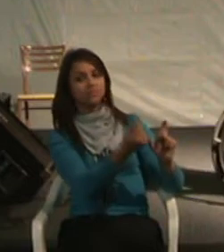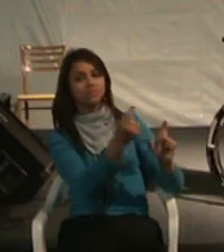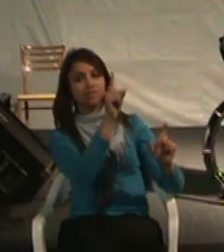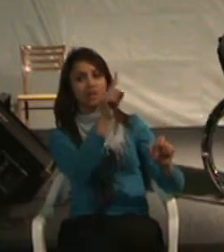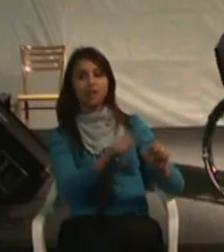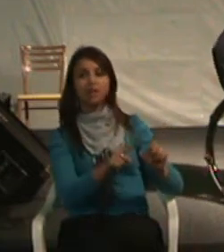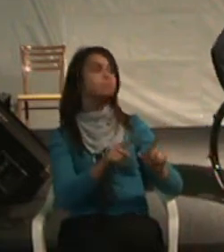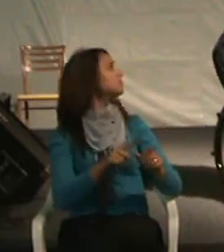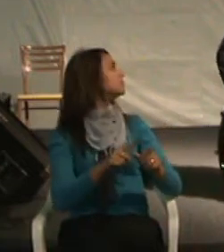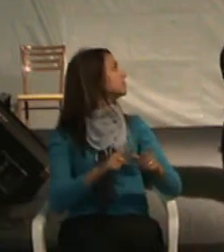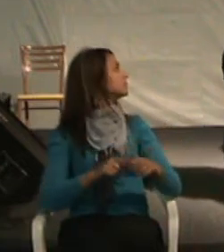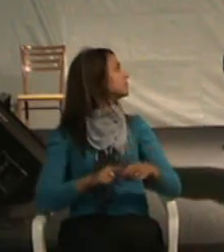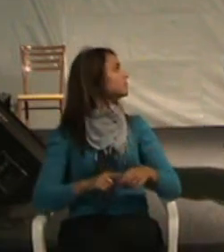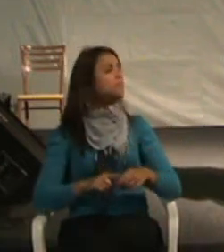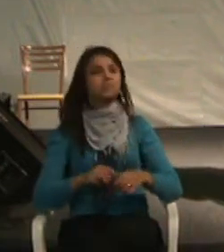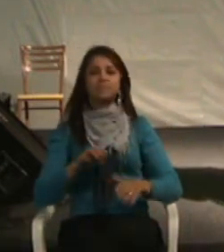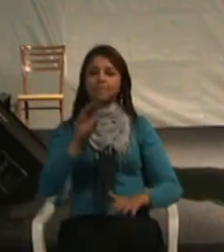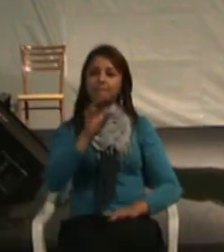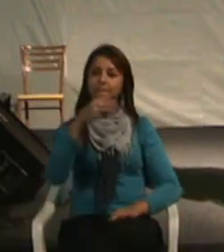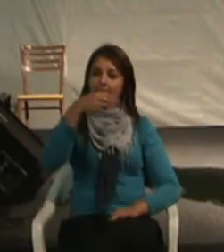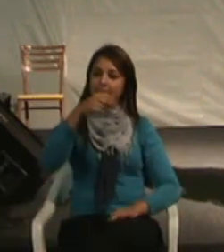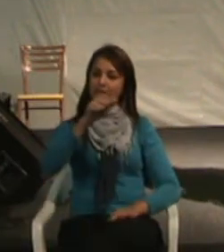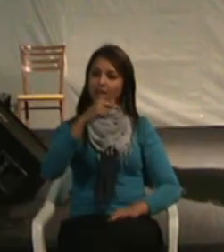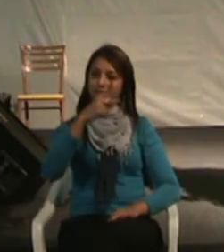mapeamento de funções.